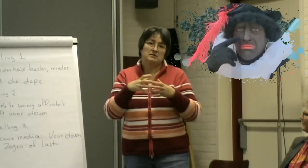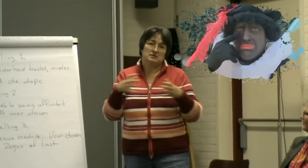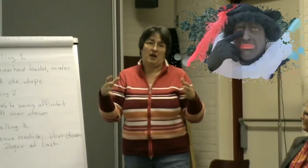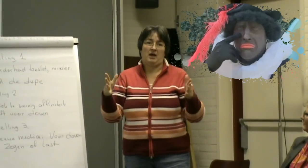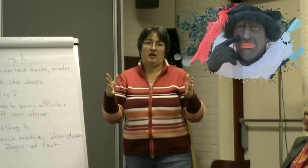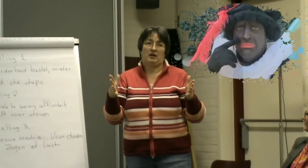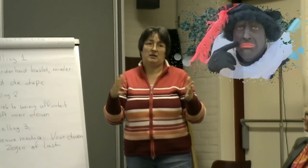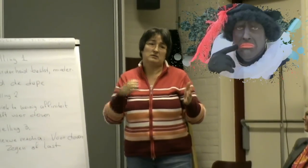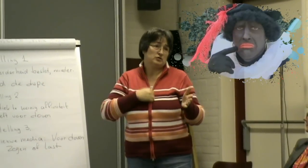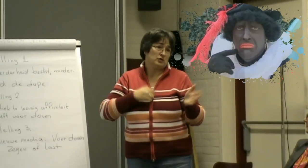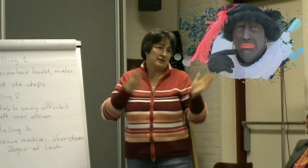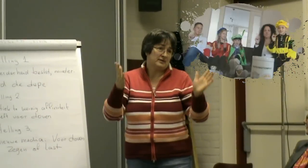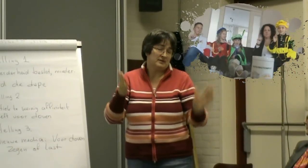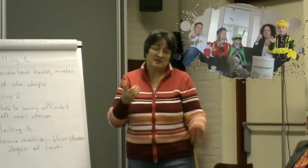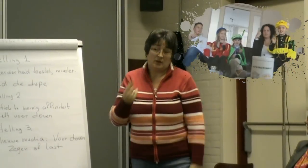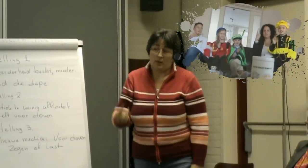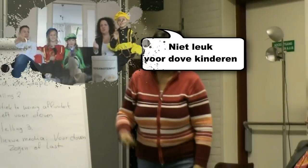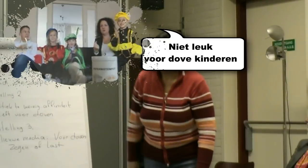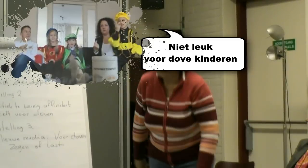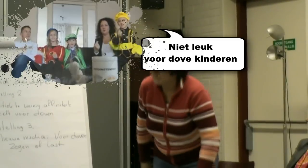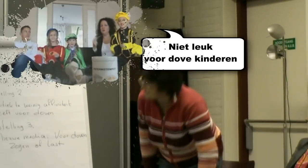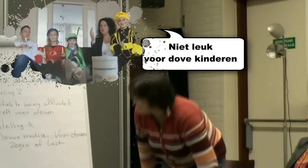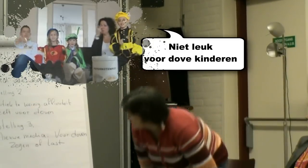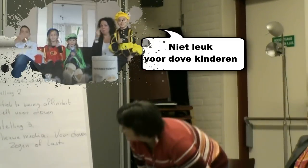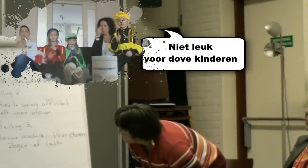Ja, vandaan. Dus de meerderheid beslist. Sorry. Het is niet leuk.